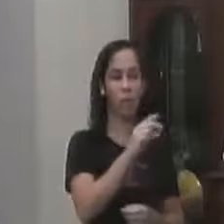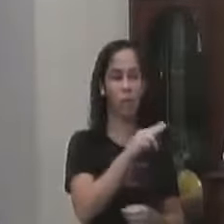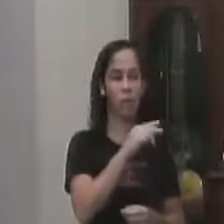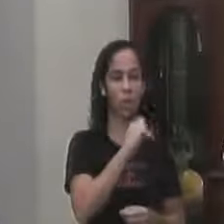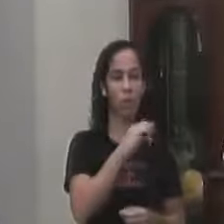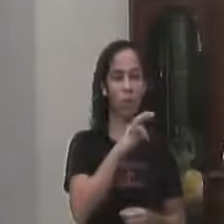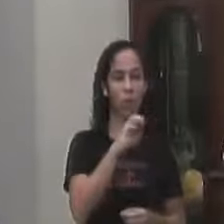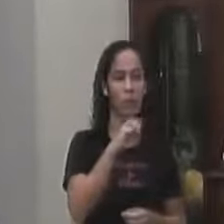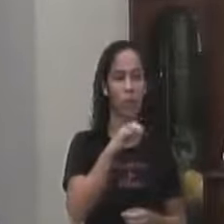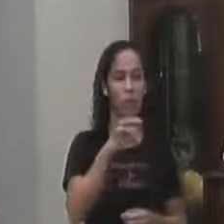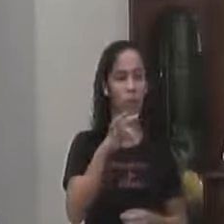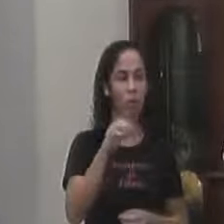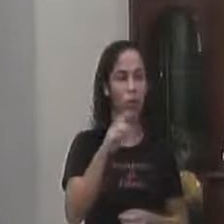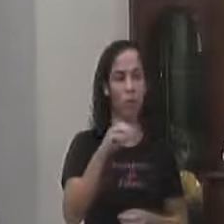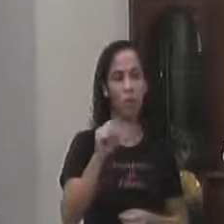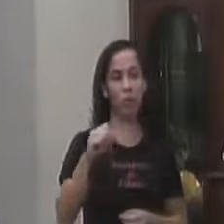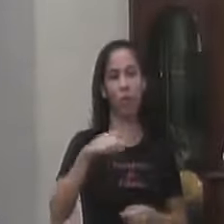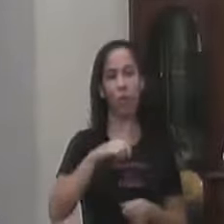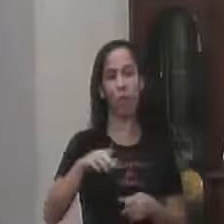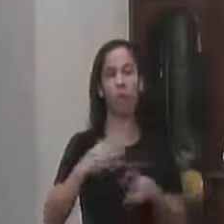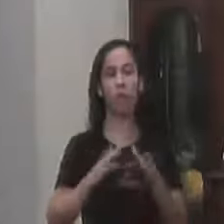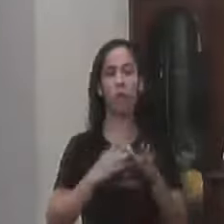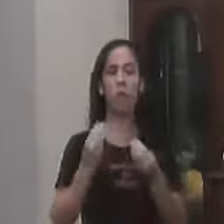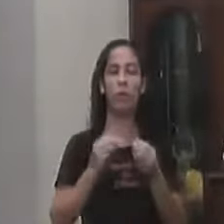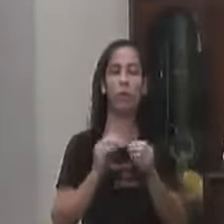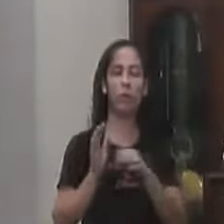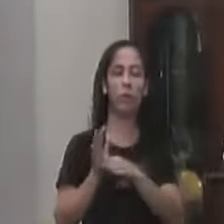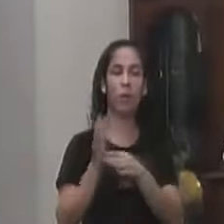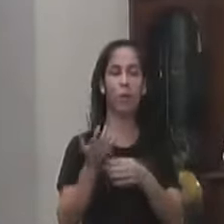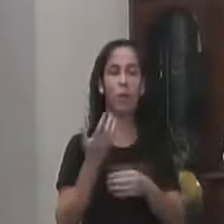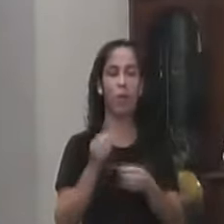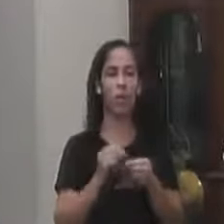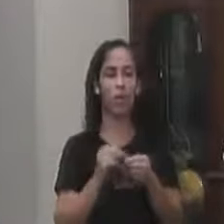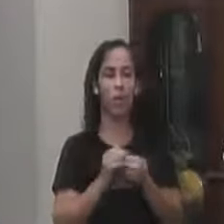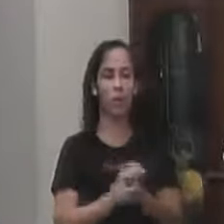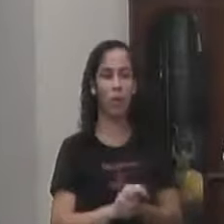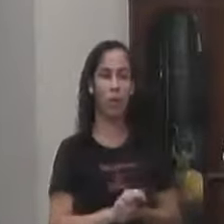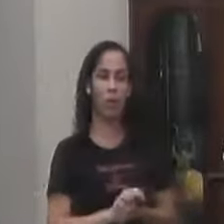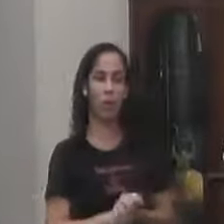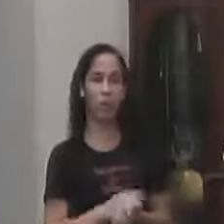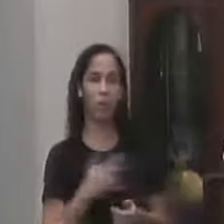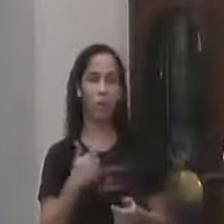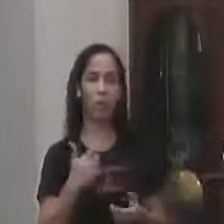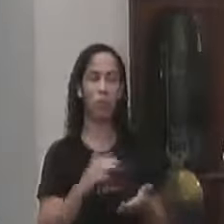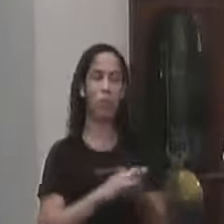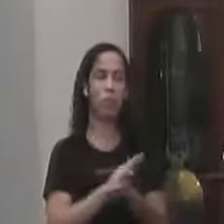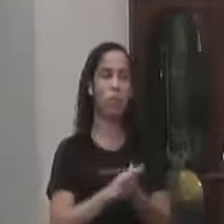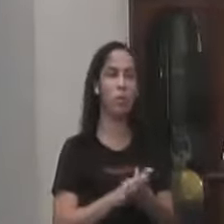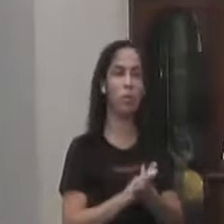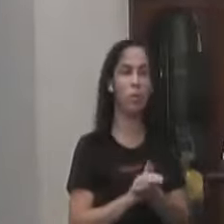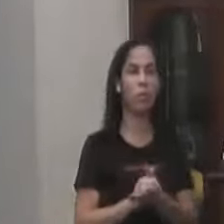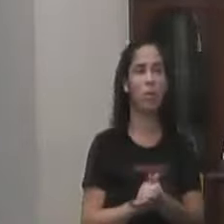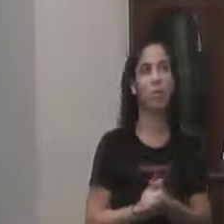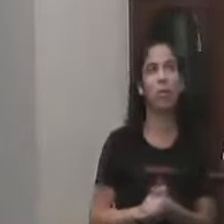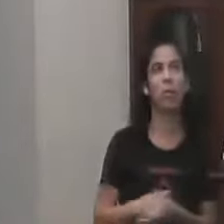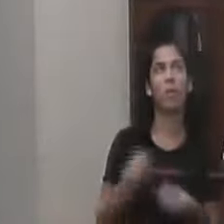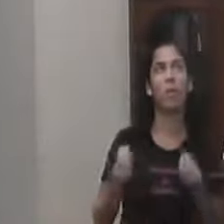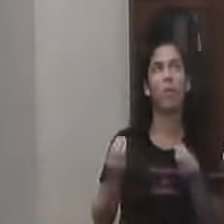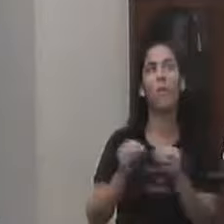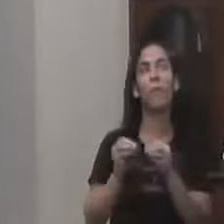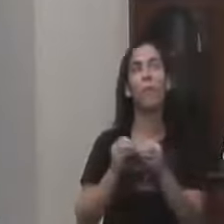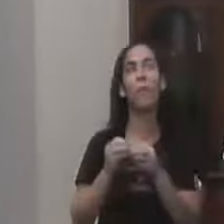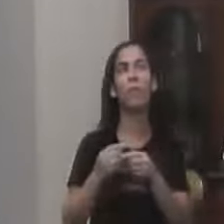Muito sóbria Sem oba-oba Sem querer fazer Nenhum tipo De De De